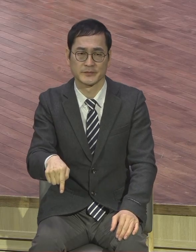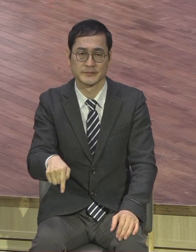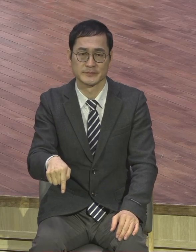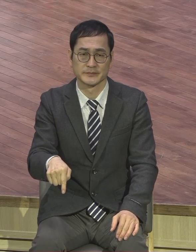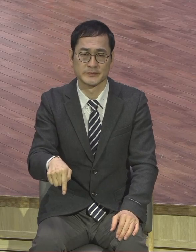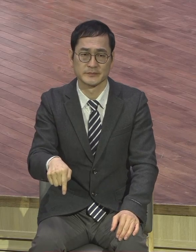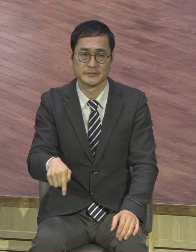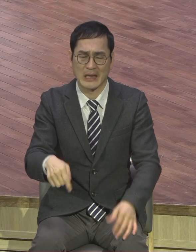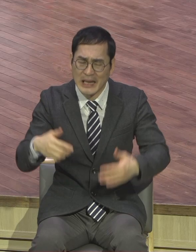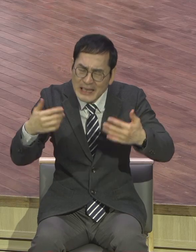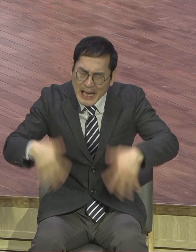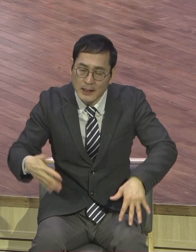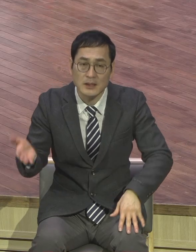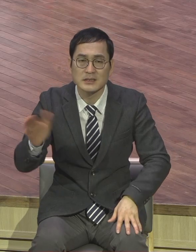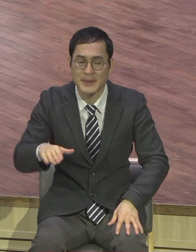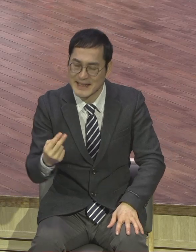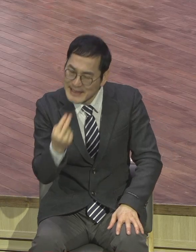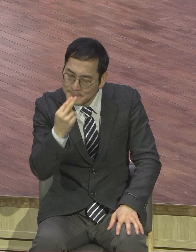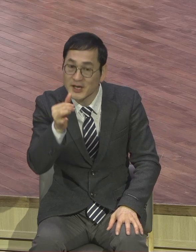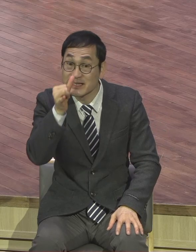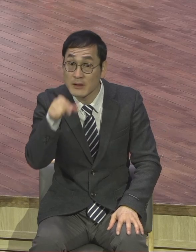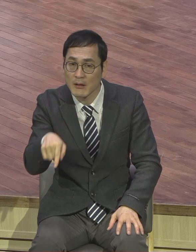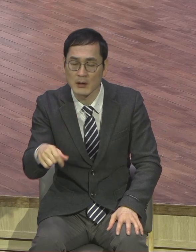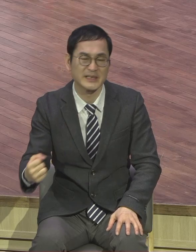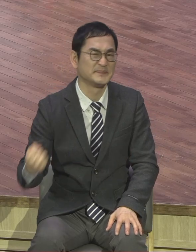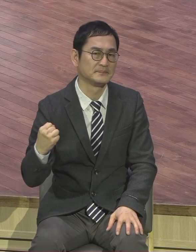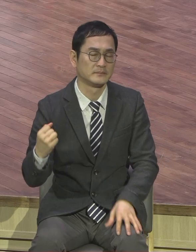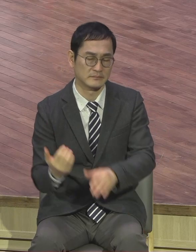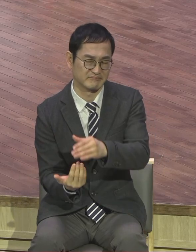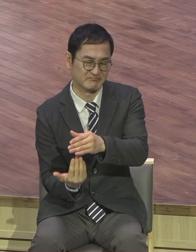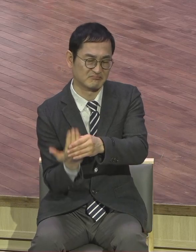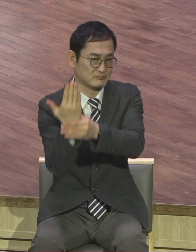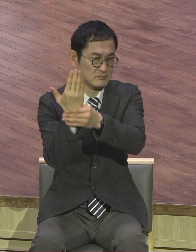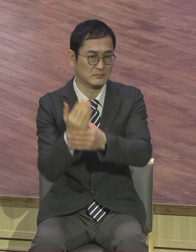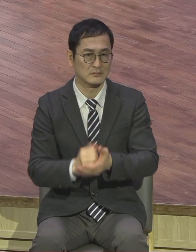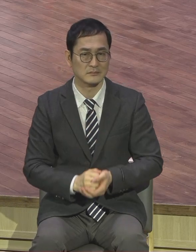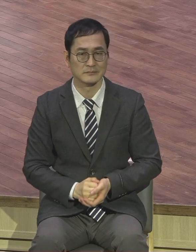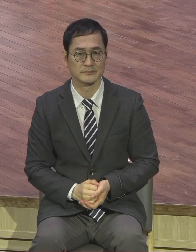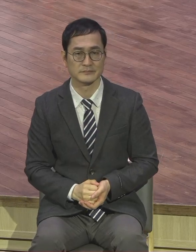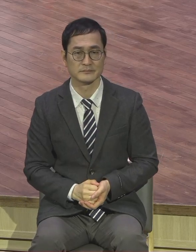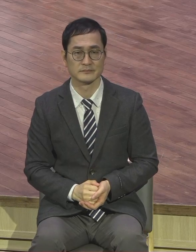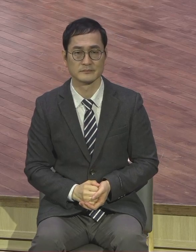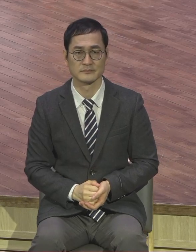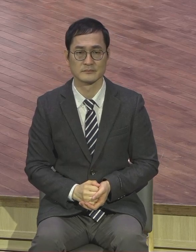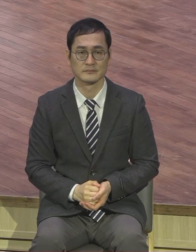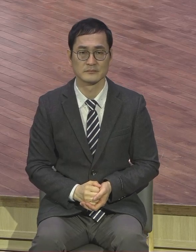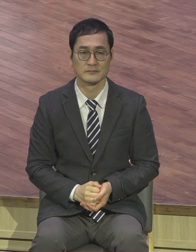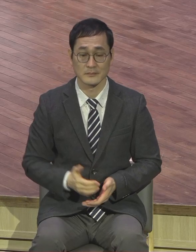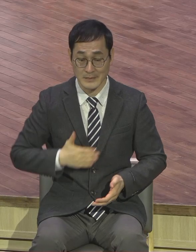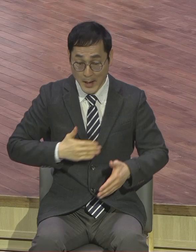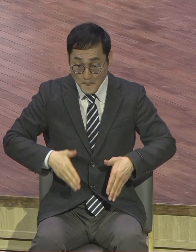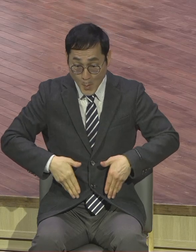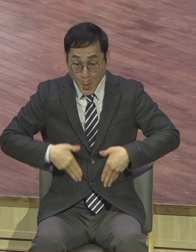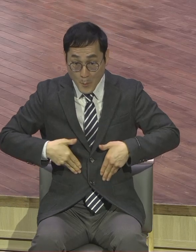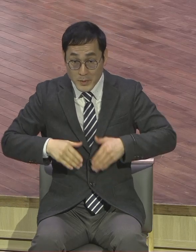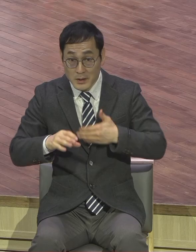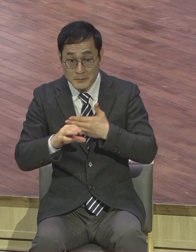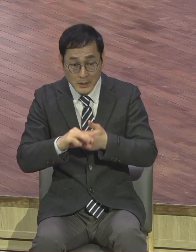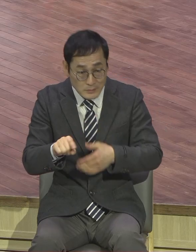말리는 생명이 능력이란 말이에요. 그것을 우리는 봄이 되면 저는 신기하고 놀라우고 어떻게 이 연약한